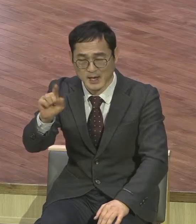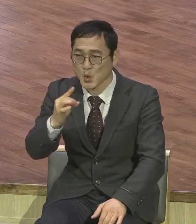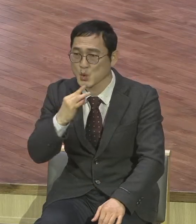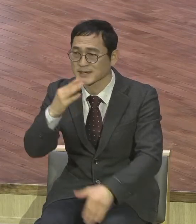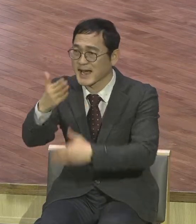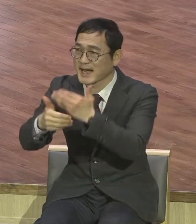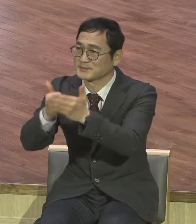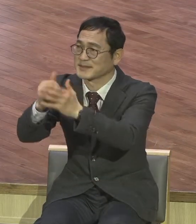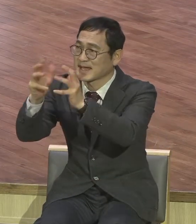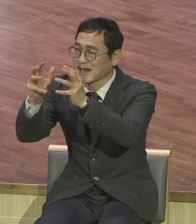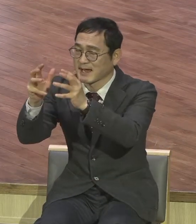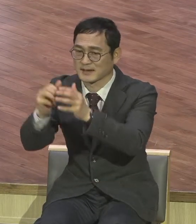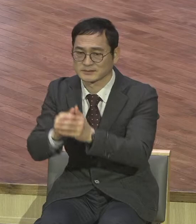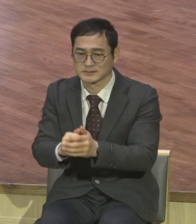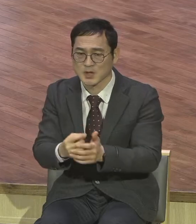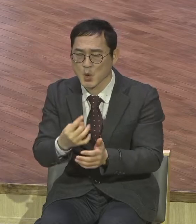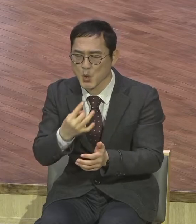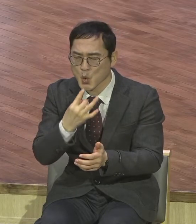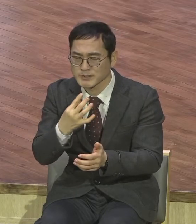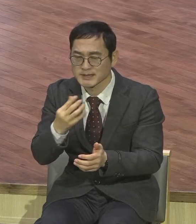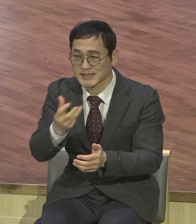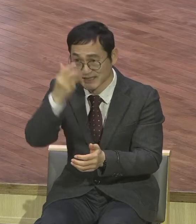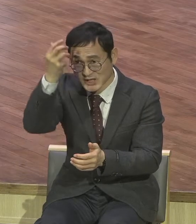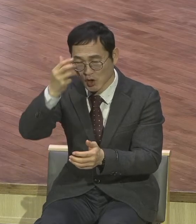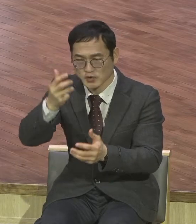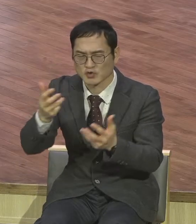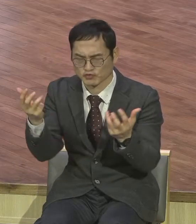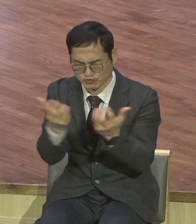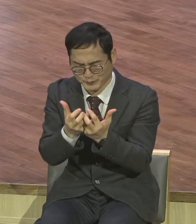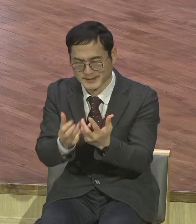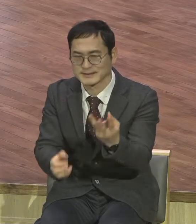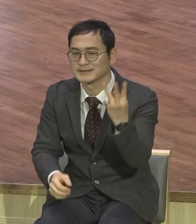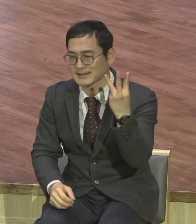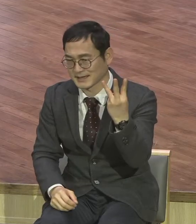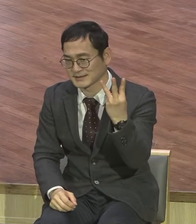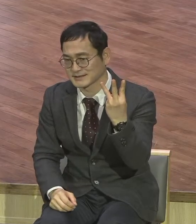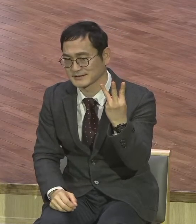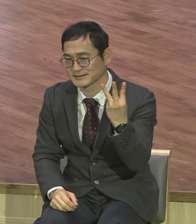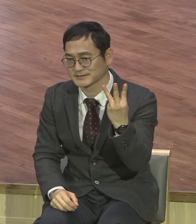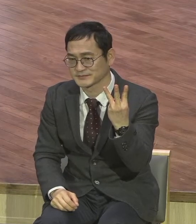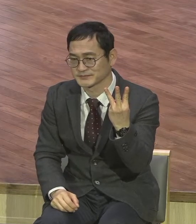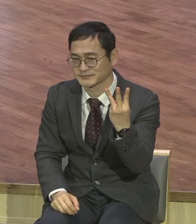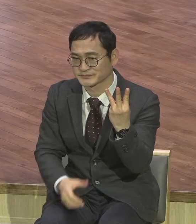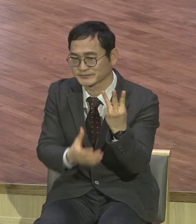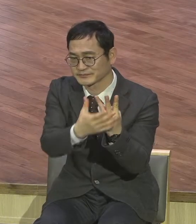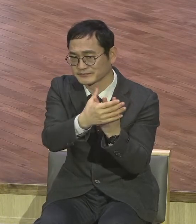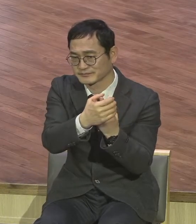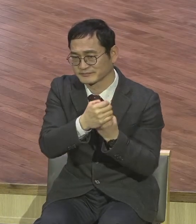성령 주만 사모직이 돼 사모직 여기 담 나야 됩니다. 니가 안 나니까 딴소리 하는 겁니다.